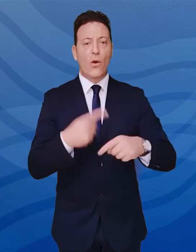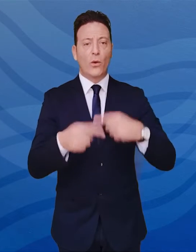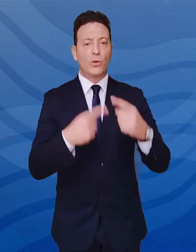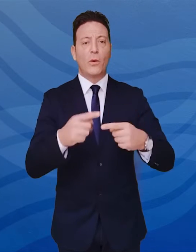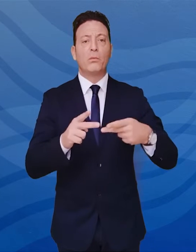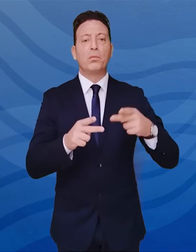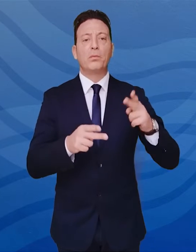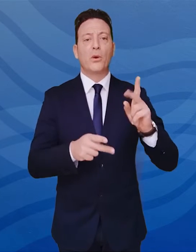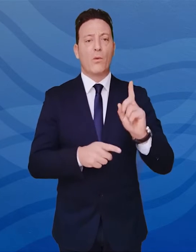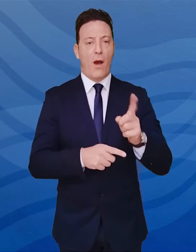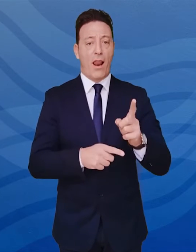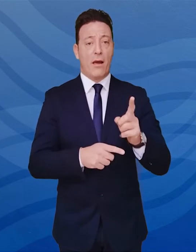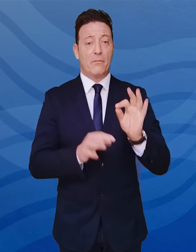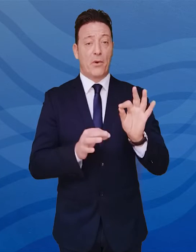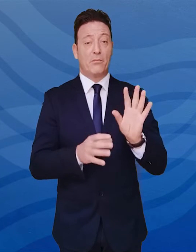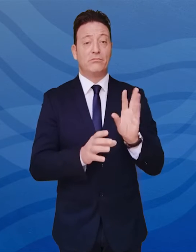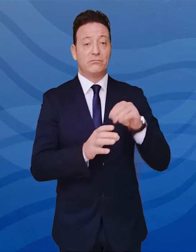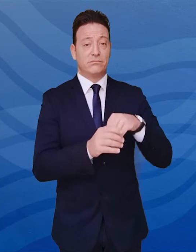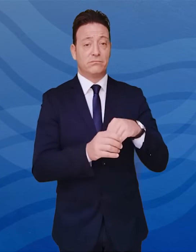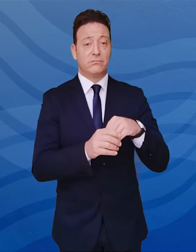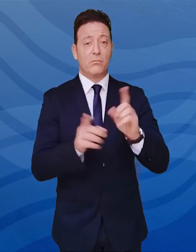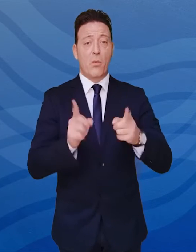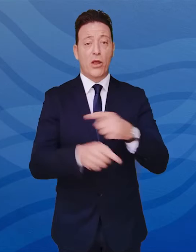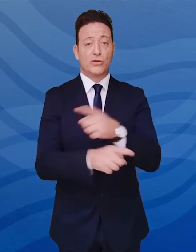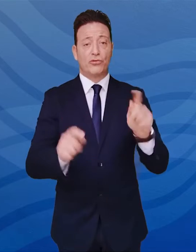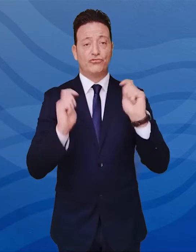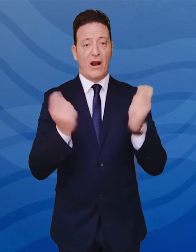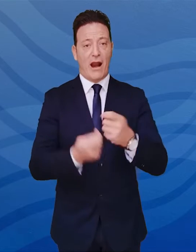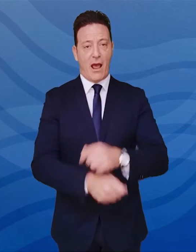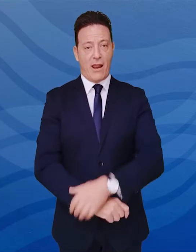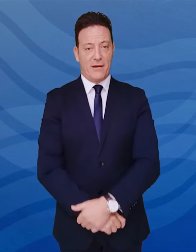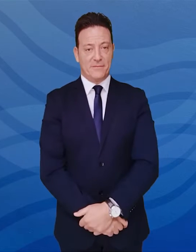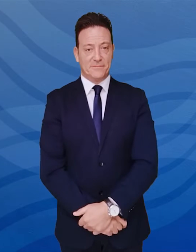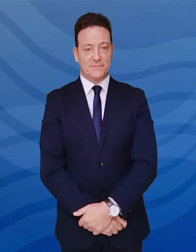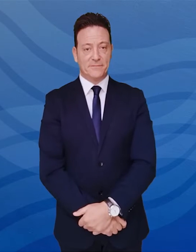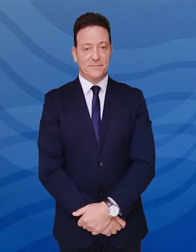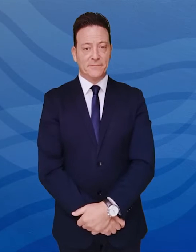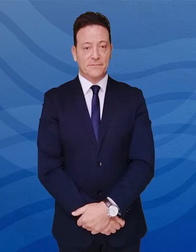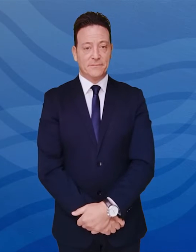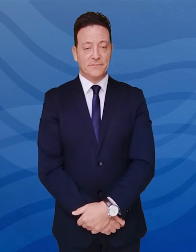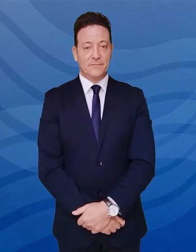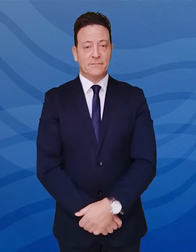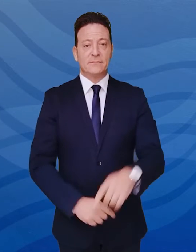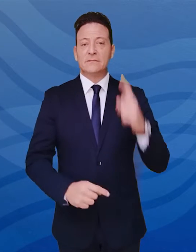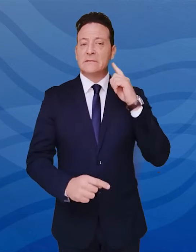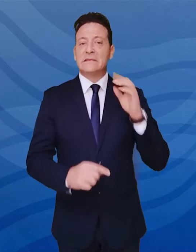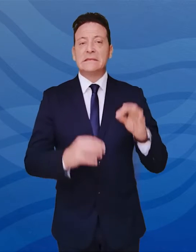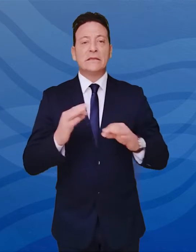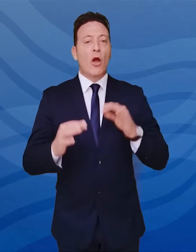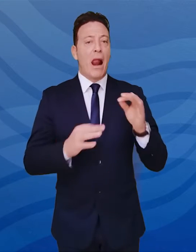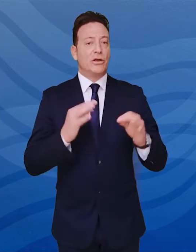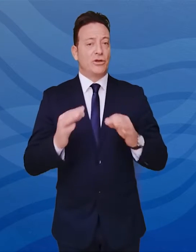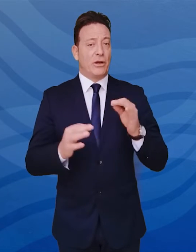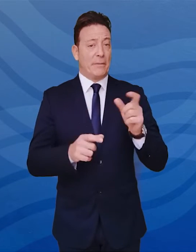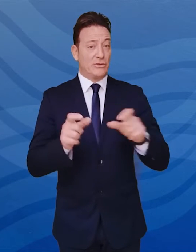predominante il coinvolgimento della popolazione generale. Per quanto riguarda l'asintomatologia dei casi